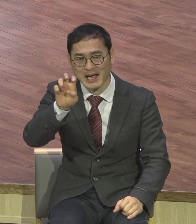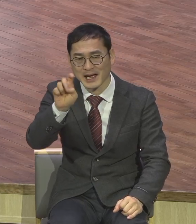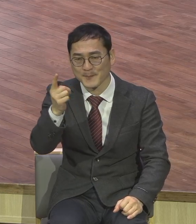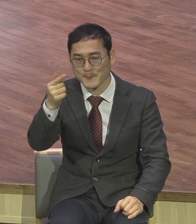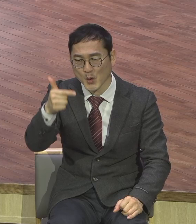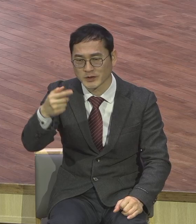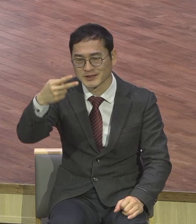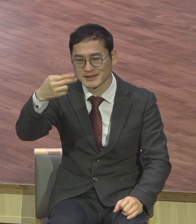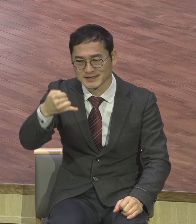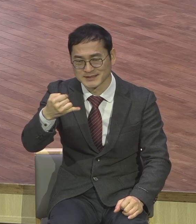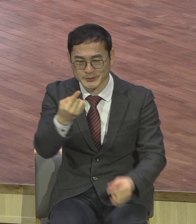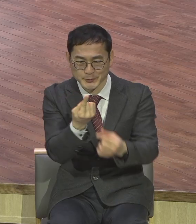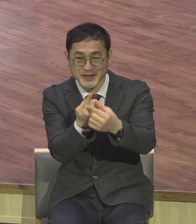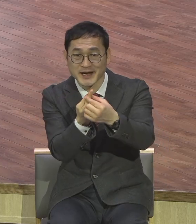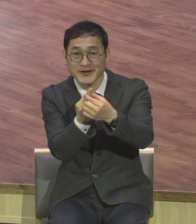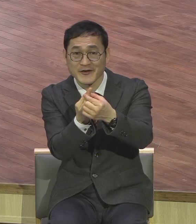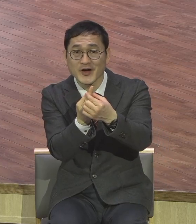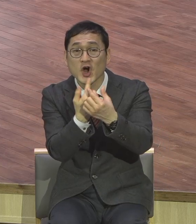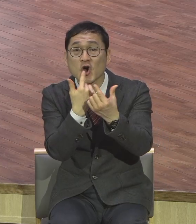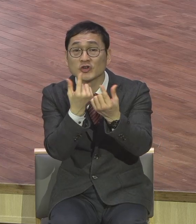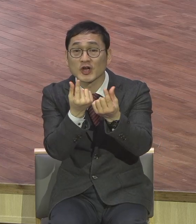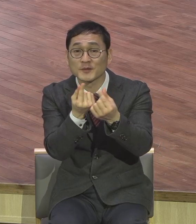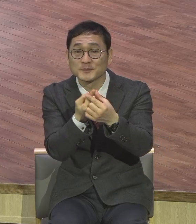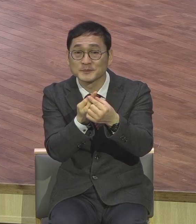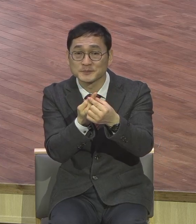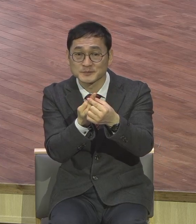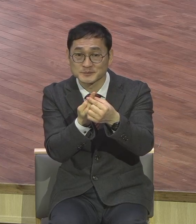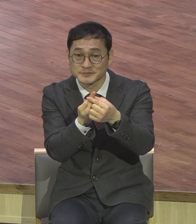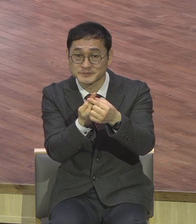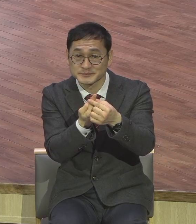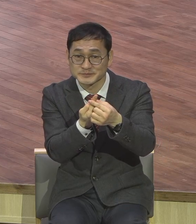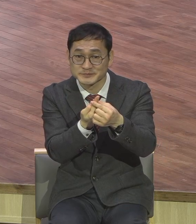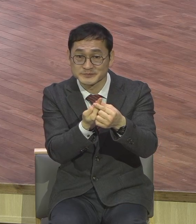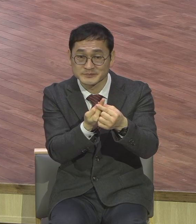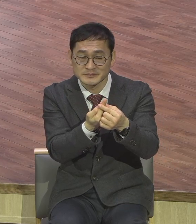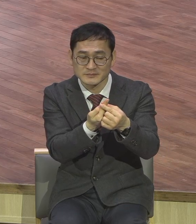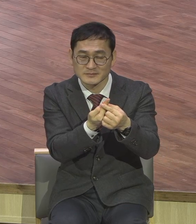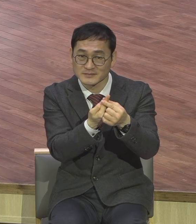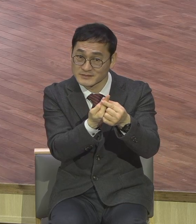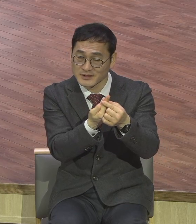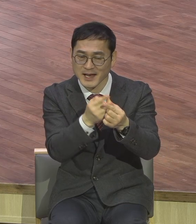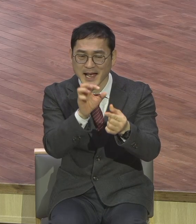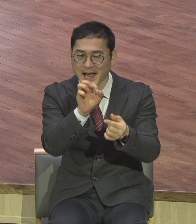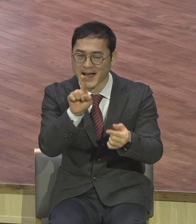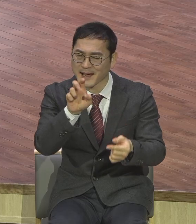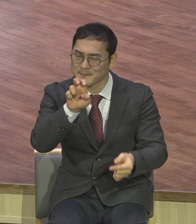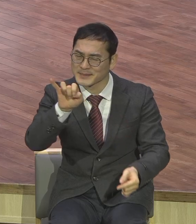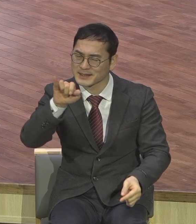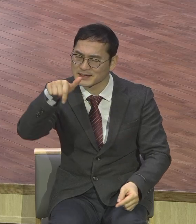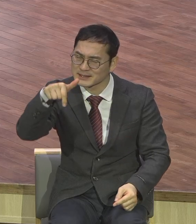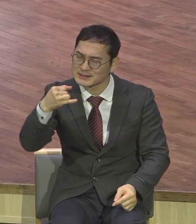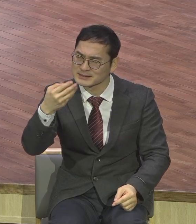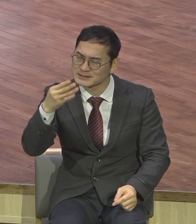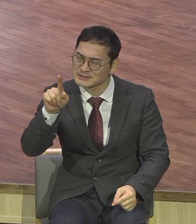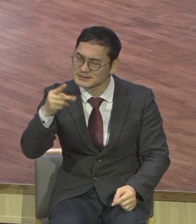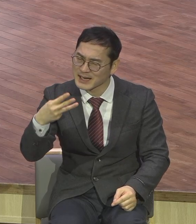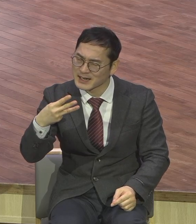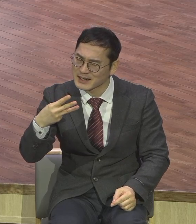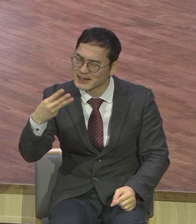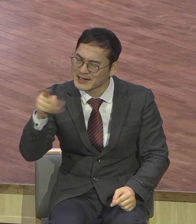1cm 크기에 아미그달라라고 하는 그런 부위가 있어요 아미그달라라는 부위가